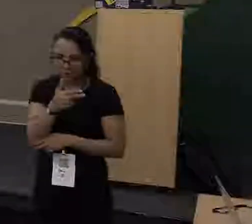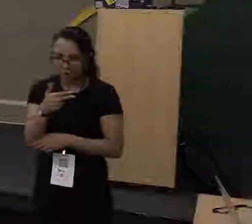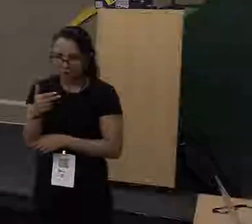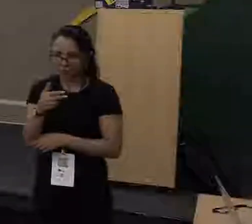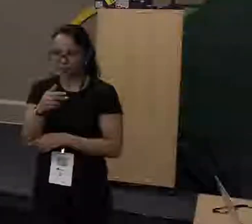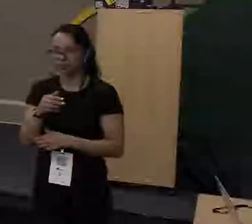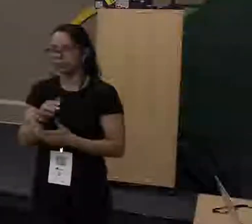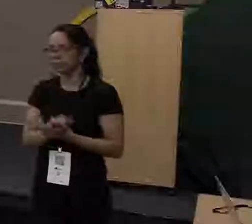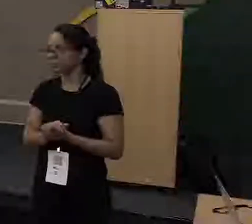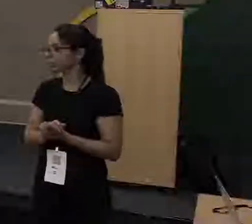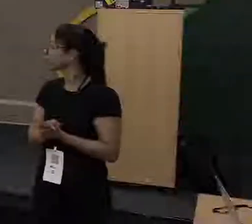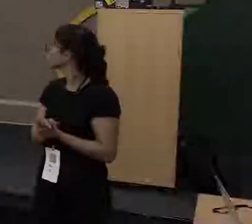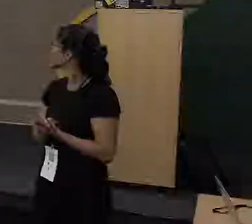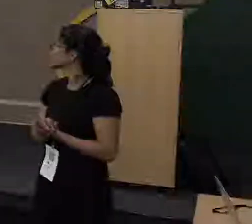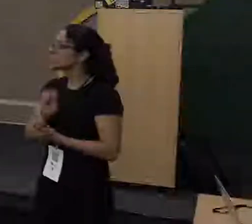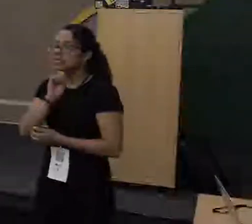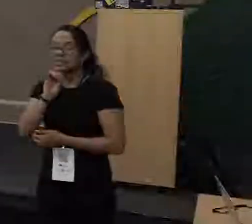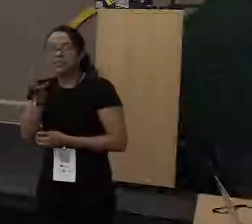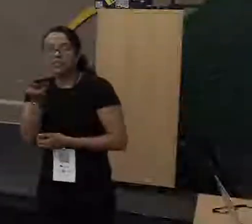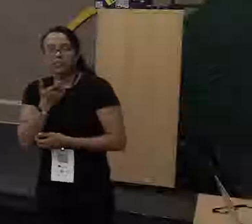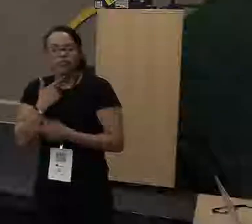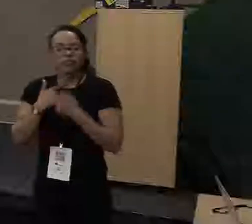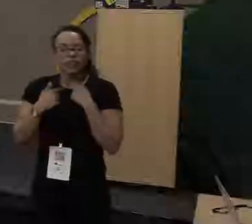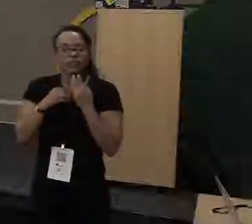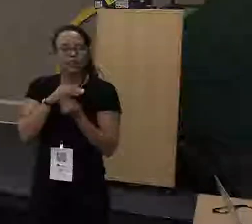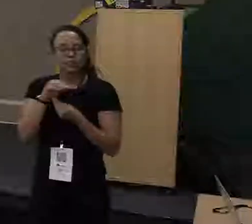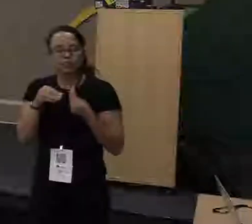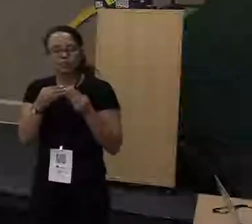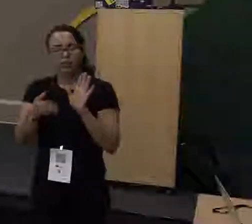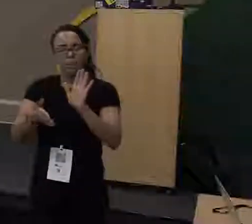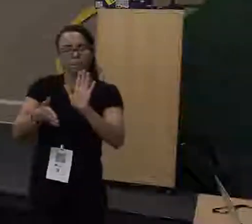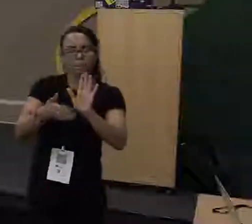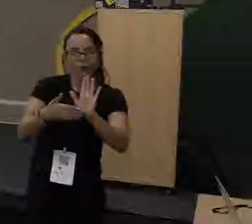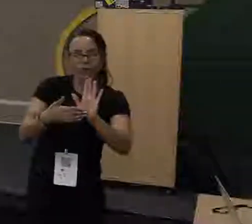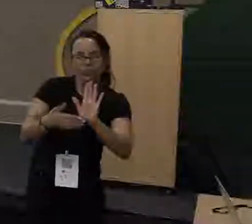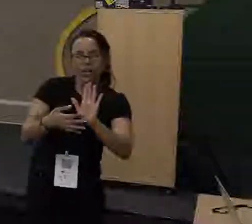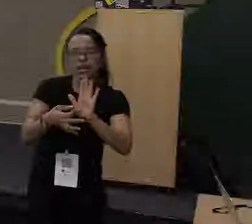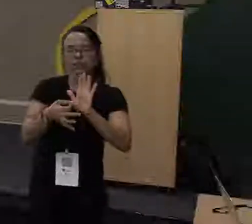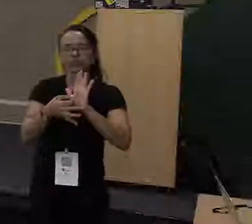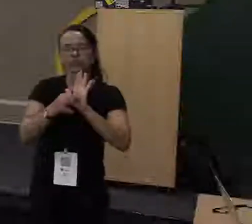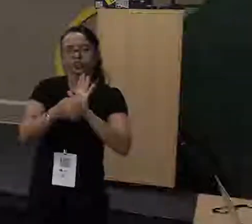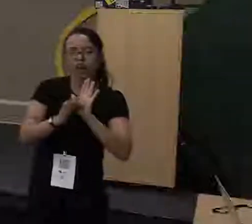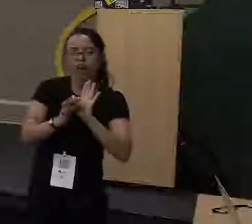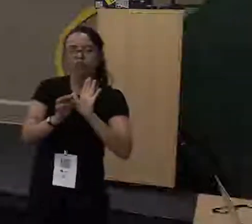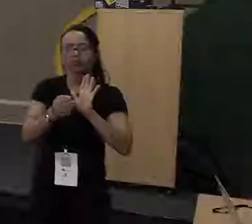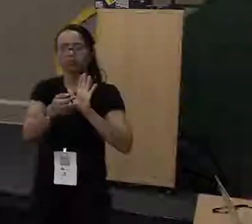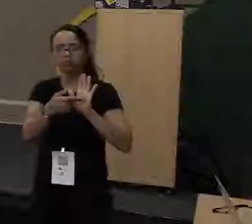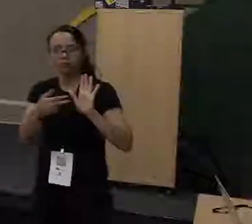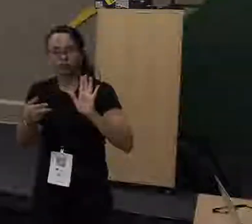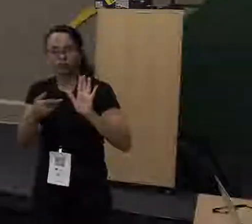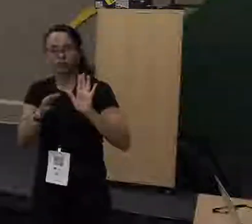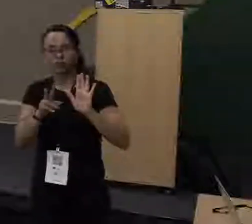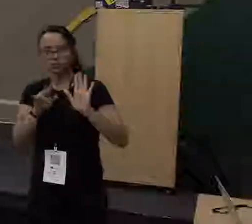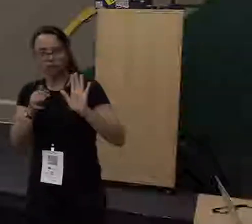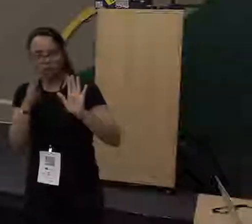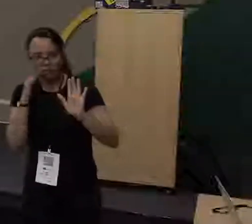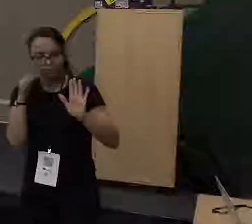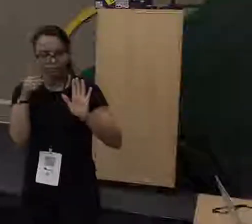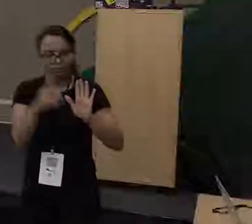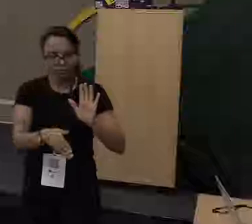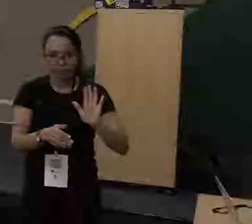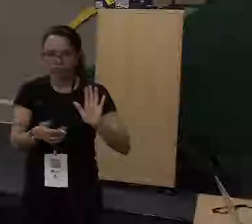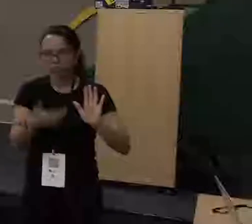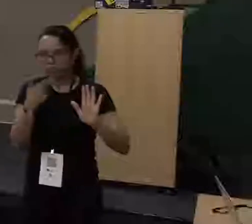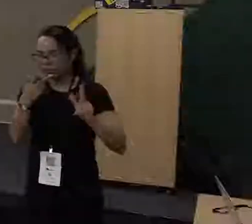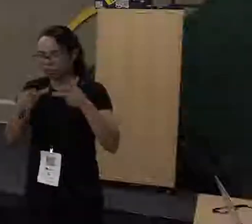E quem quiser se envolver com Java, fazer projeto ou pessoas, se envolvam aí com o seu Java, vão lá conhecer, não vou falar mais nada. Foda-se.